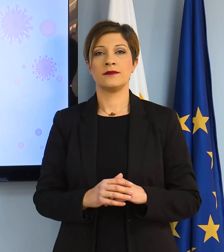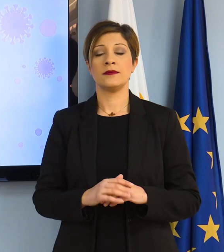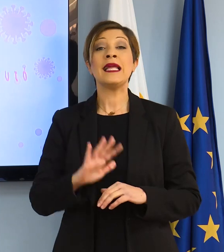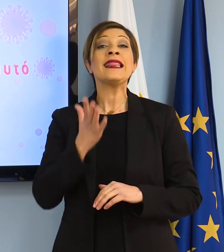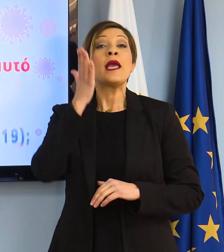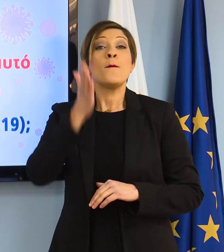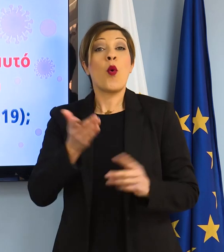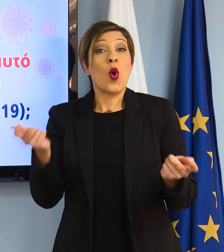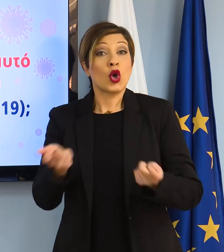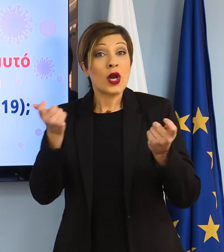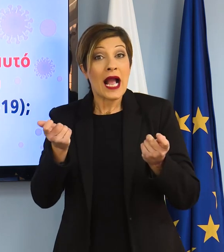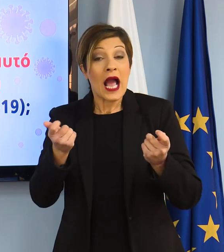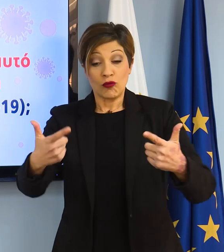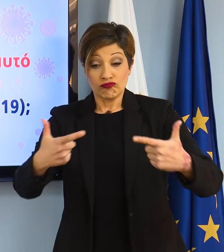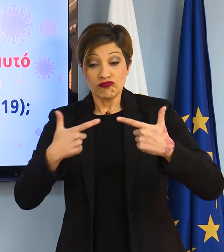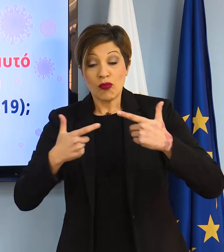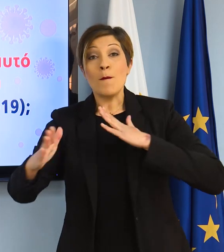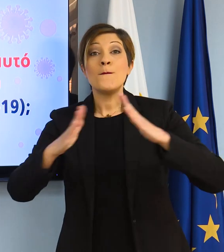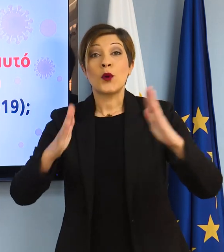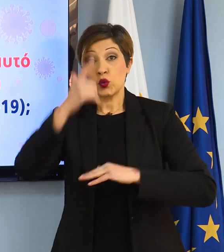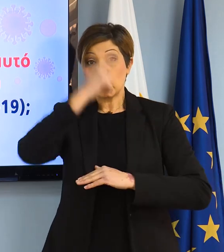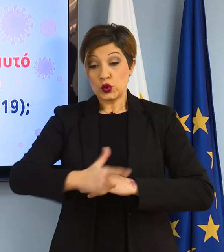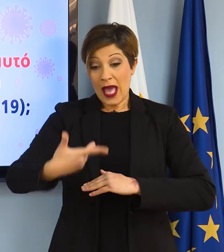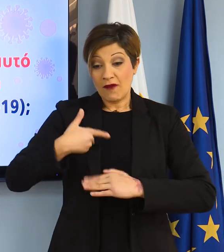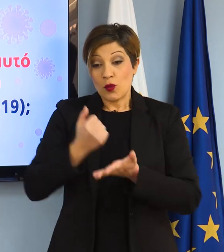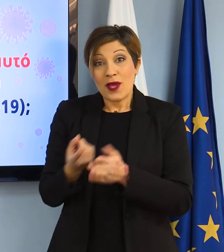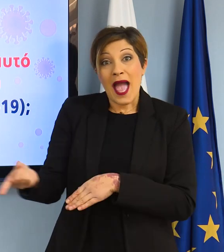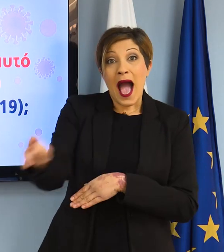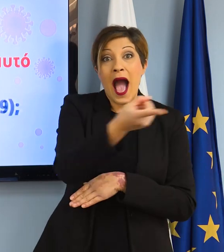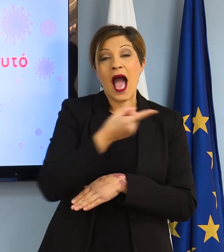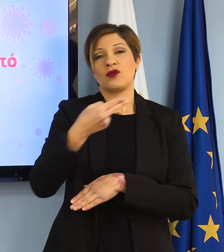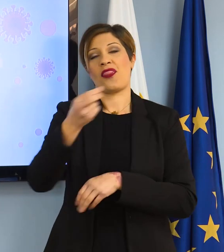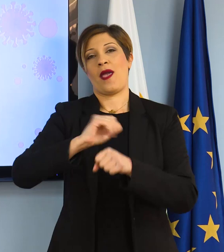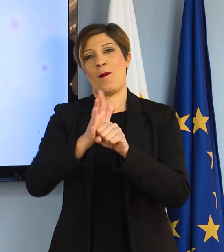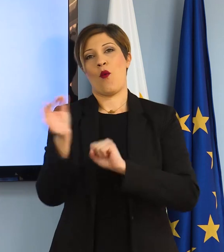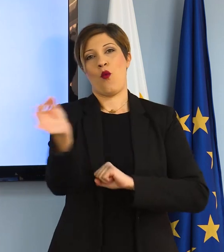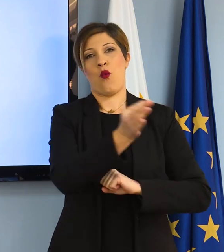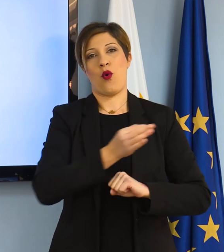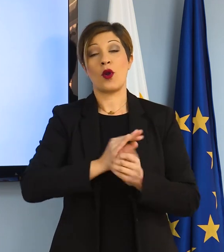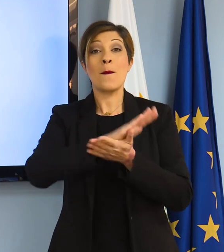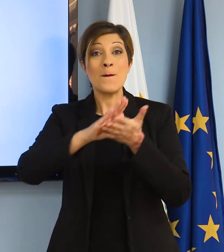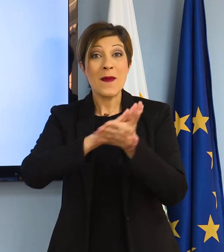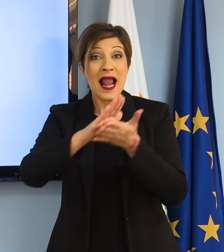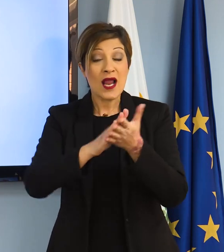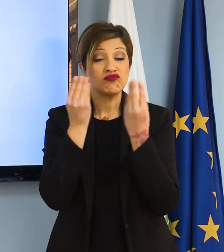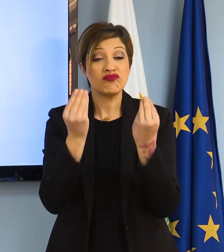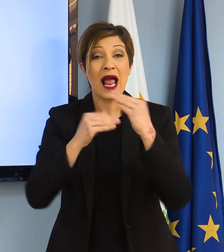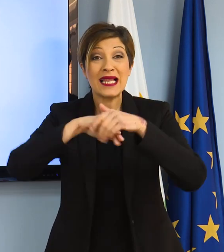Τι μπορώ να κάνω για να προστατεύσω τον εαυτό μου και τους γύρω μου από τον κορονοϊό COVID-19. Πλένω συχνά τα χέρια μου με νερό και